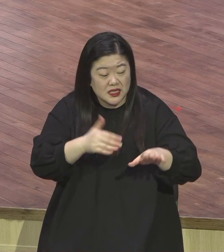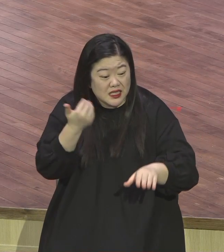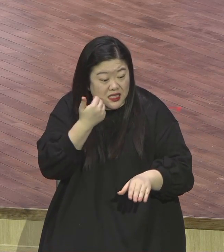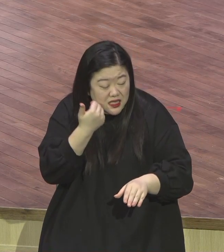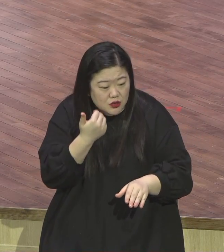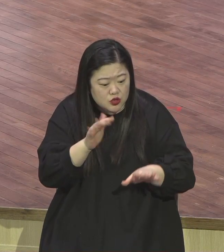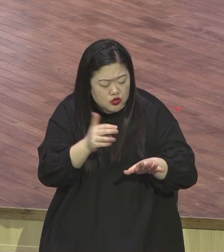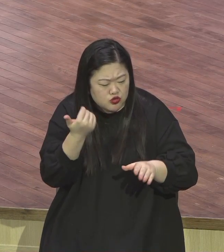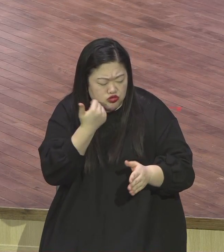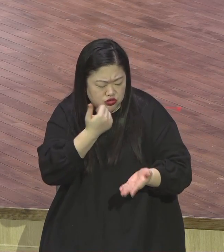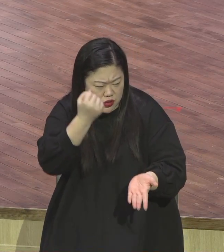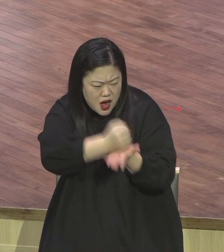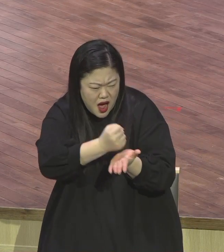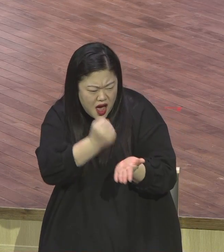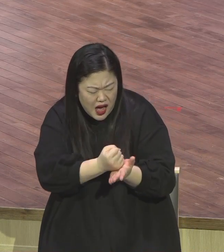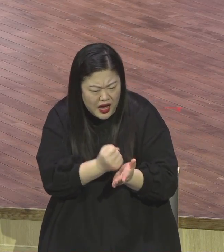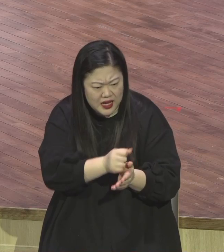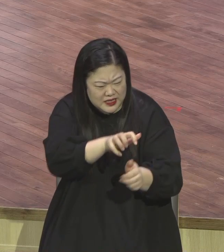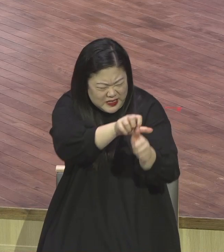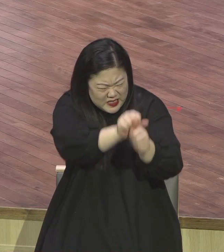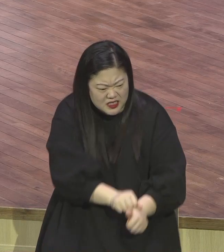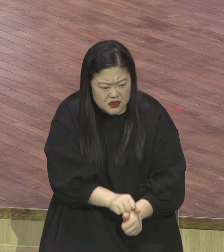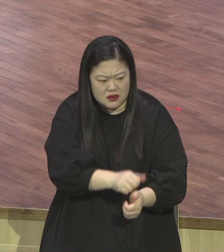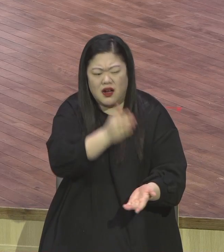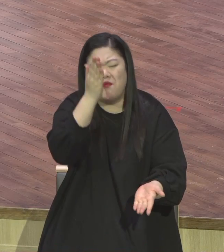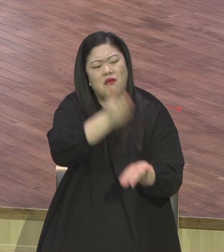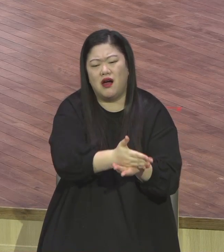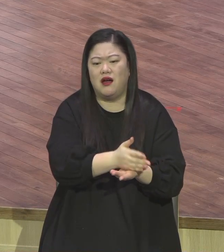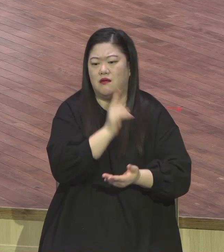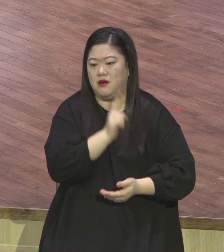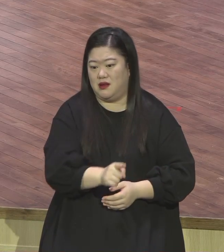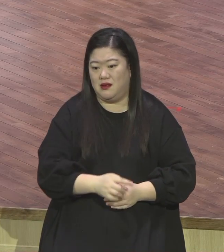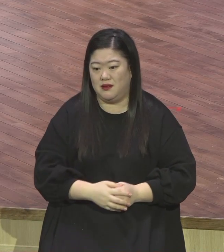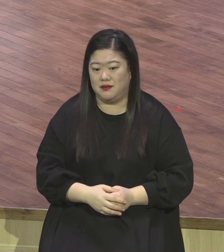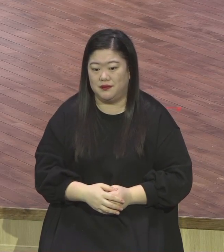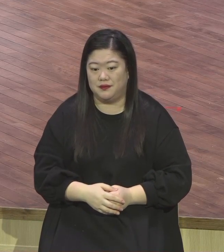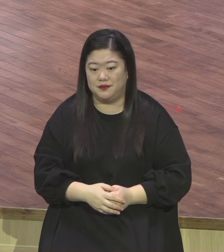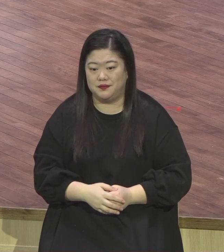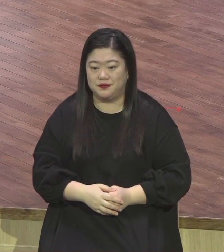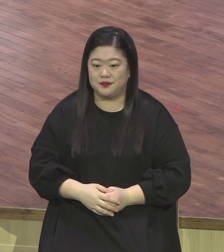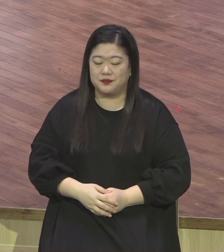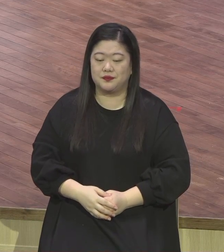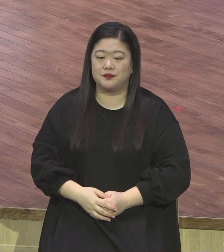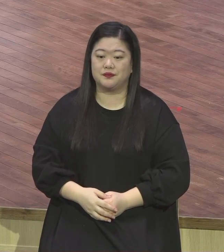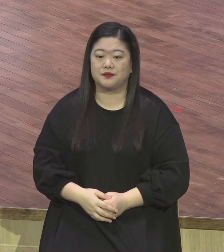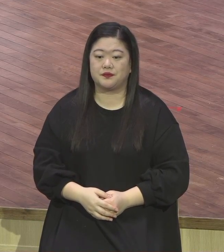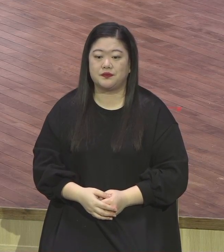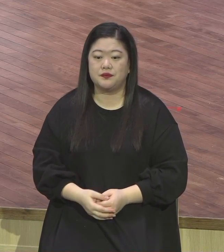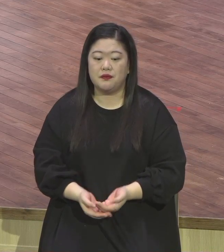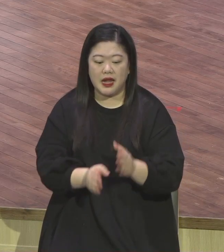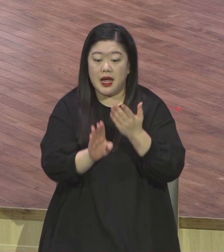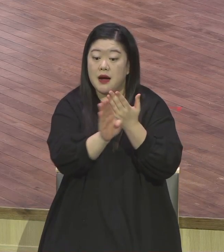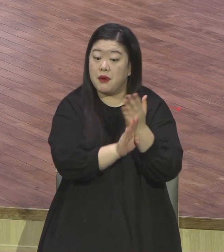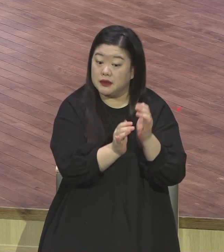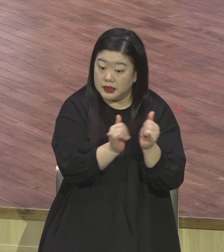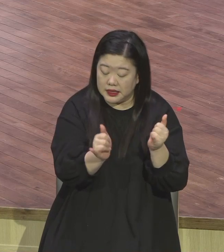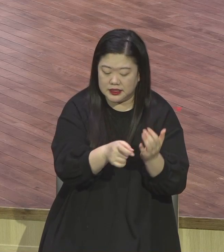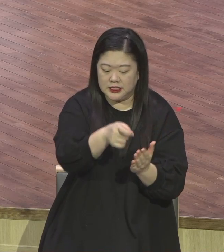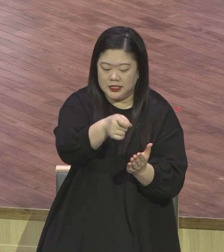한 가지 예를 들어 설명합니다 그 내용이 본문 4절에 6절이 쭉 나오는데 바르셈음과 서기관들이 하나님의 말씀을